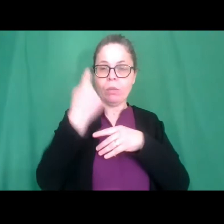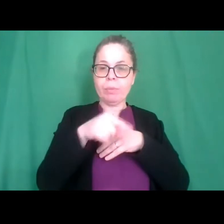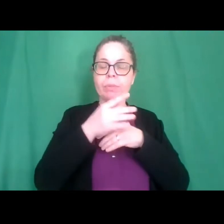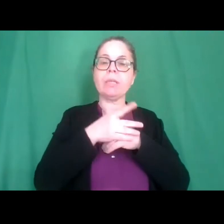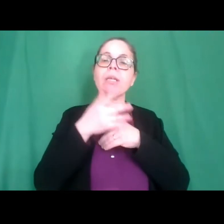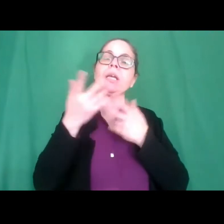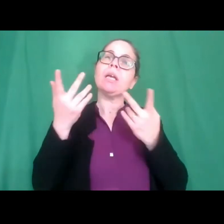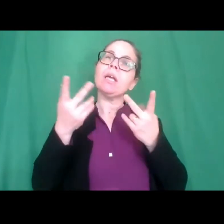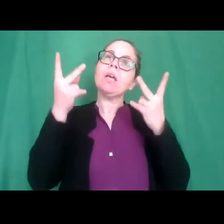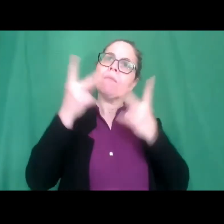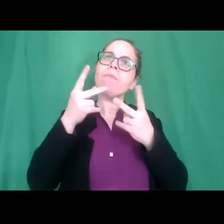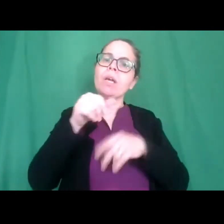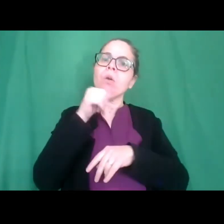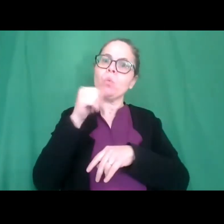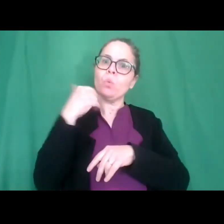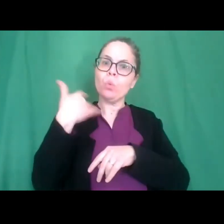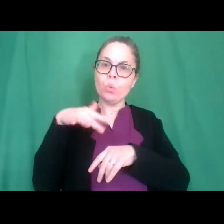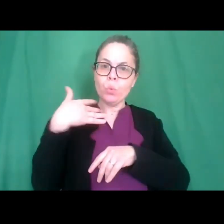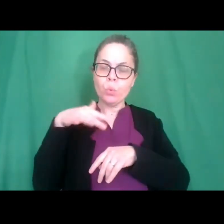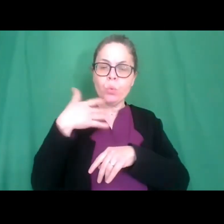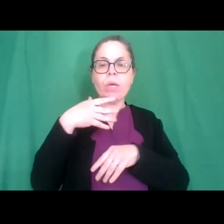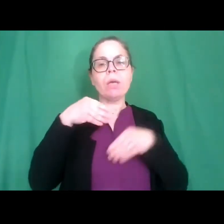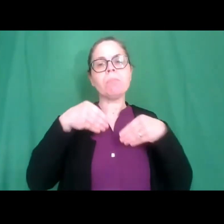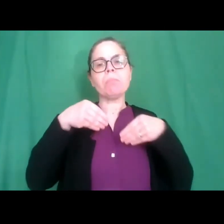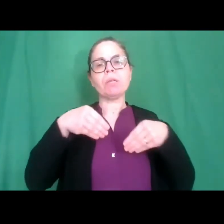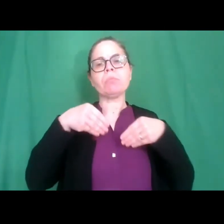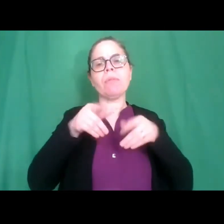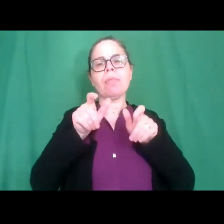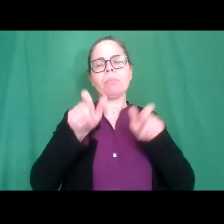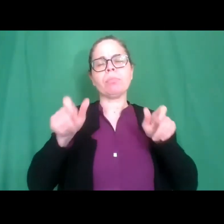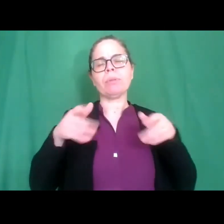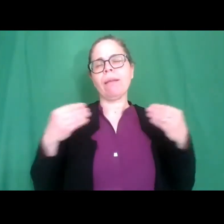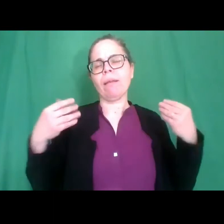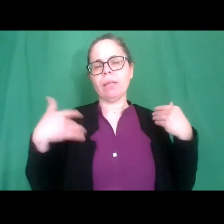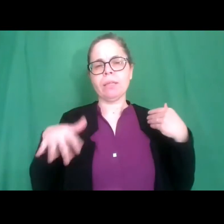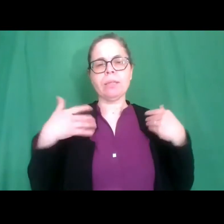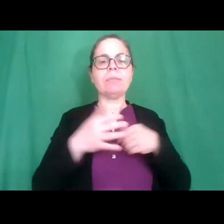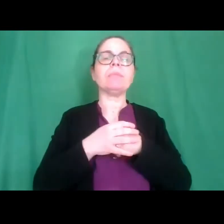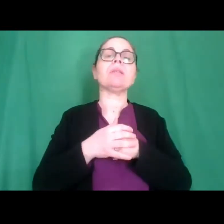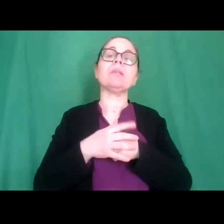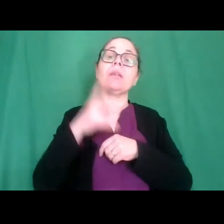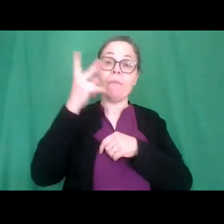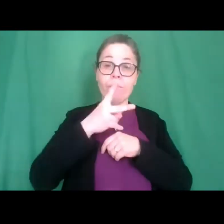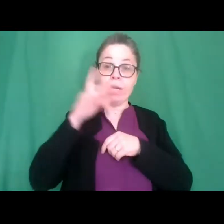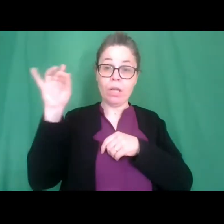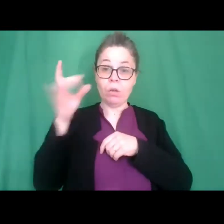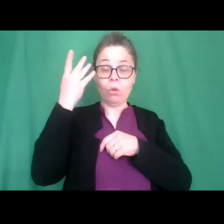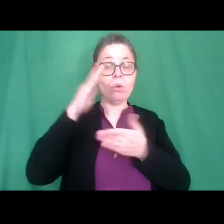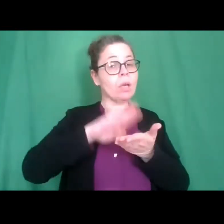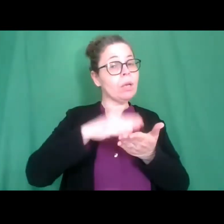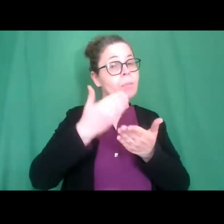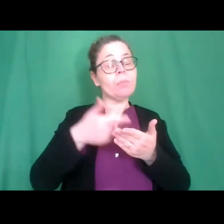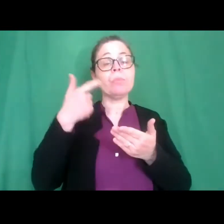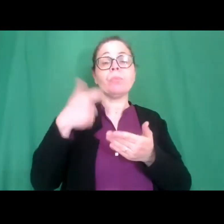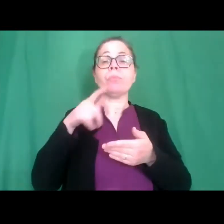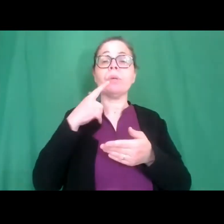è senza dubbio utile strategico e molto partecipato. Si tratta di un'occasione importante per far luce sulle